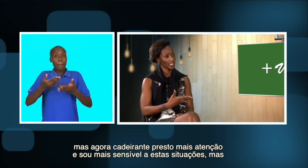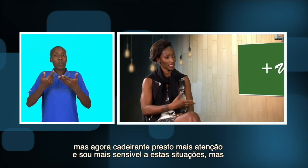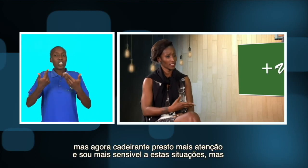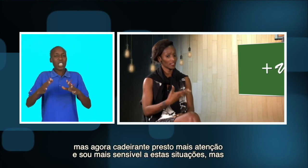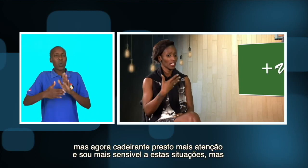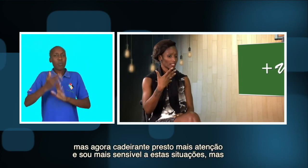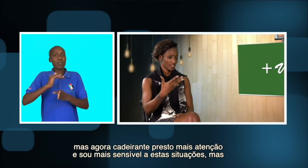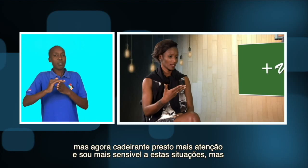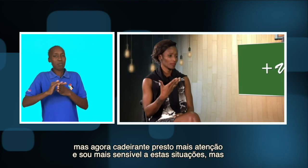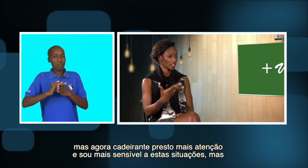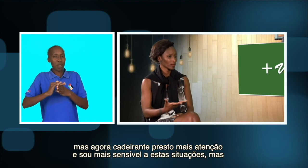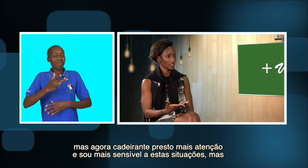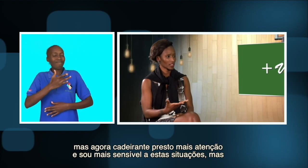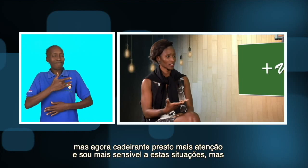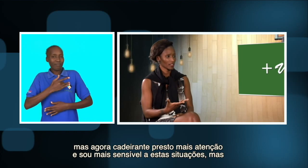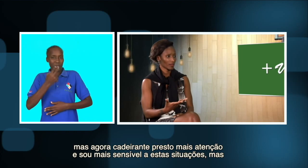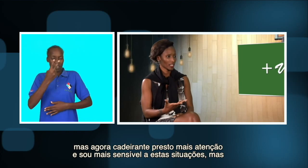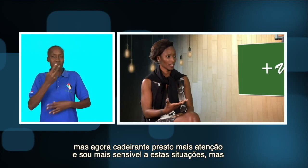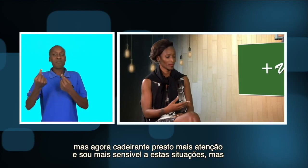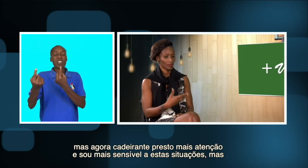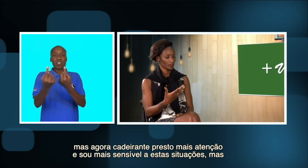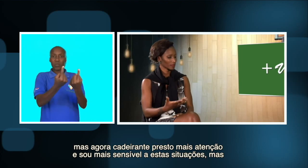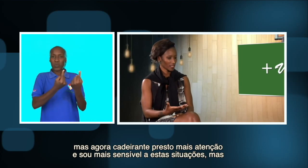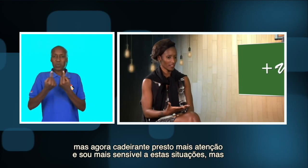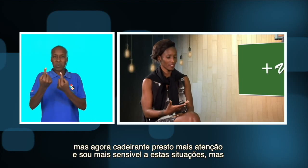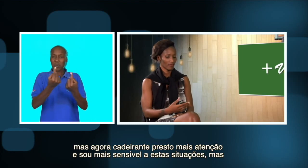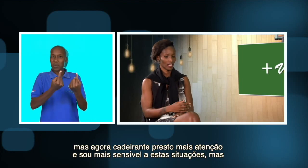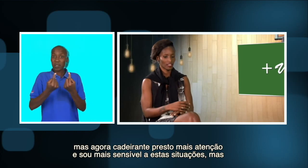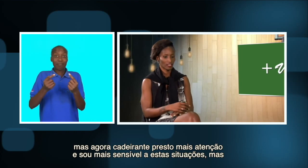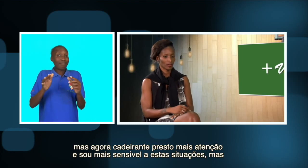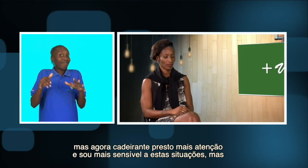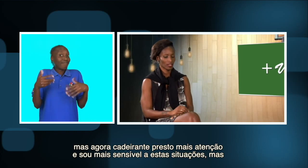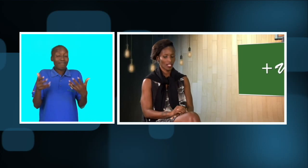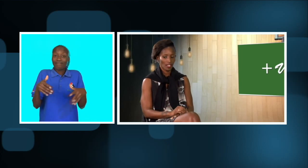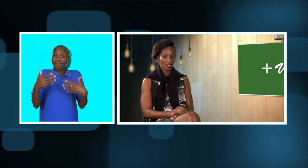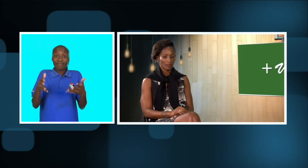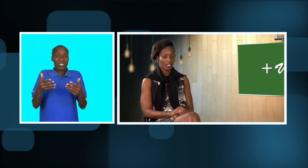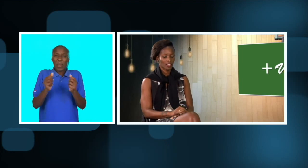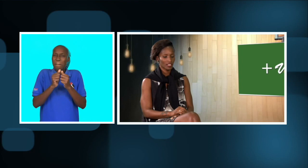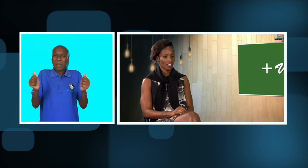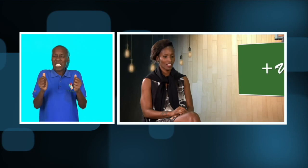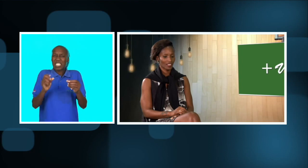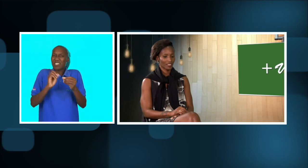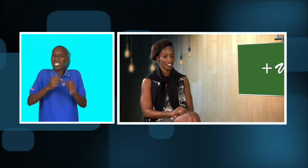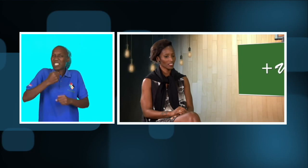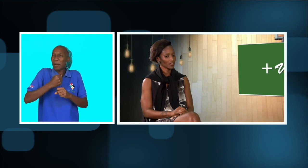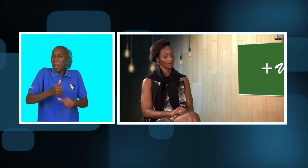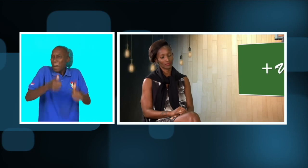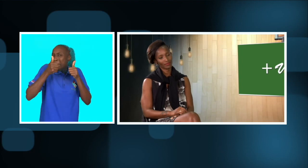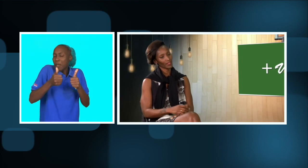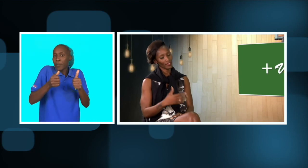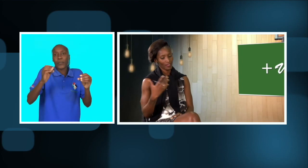Agora, a cadeirante, sim. Presto mais atenção, é claro. Estou muito mais sensível a essas situações. Mas, acho